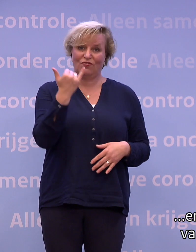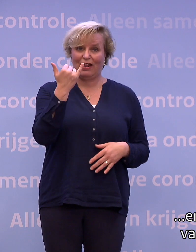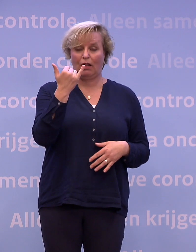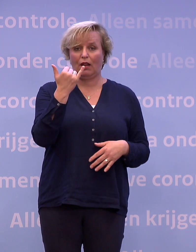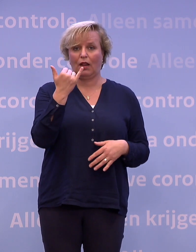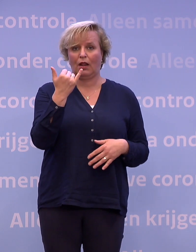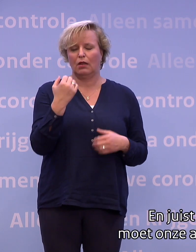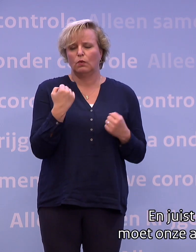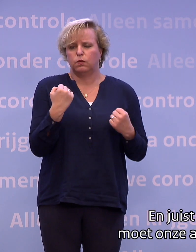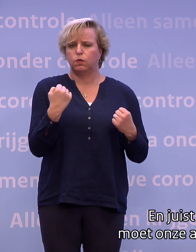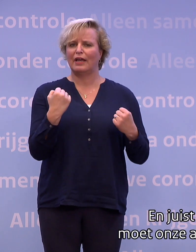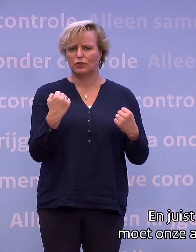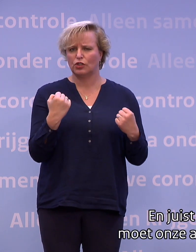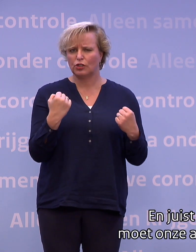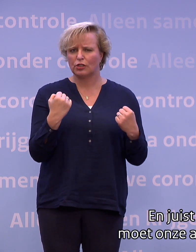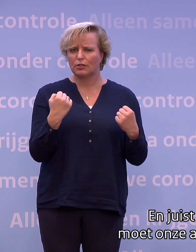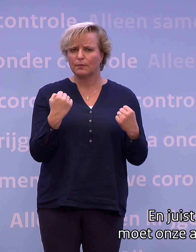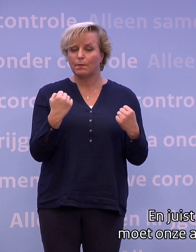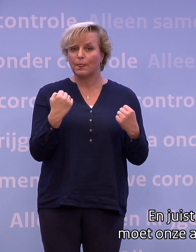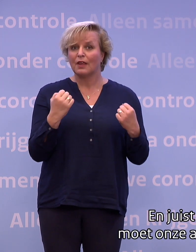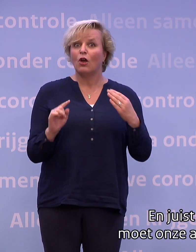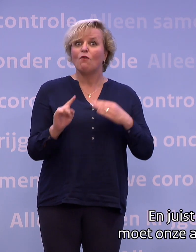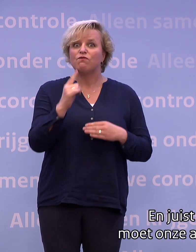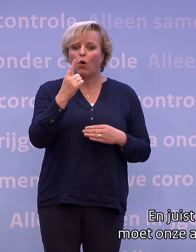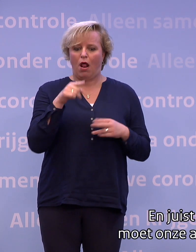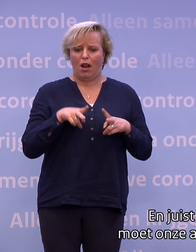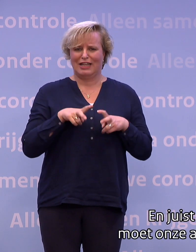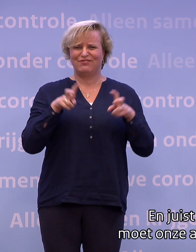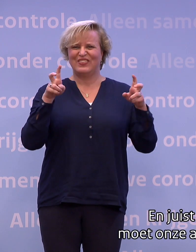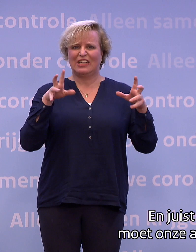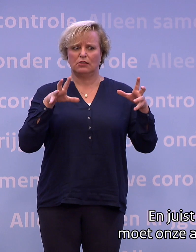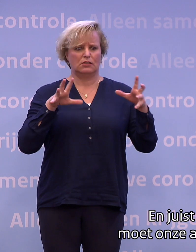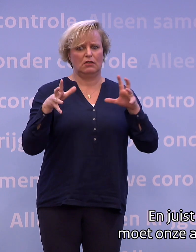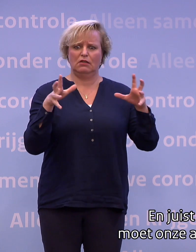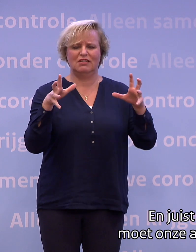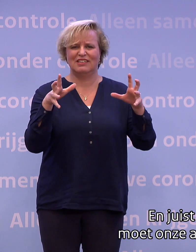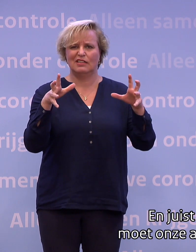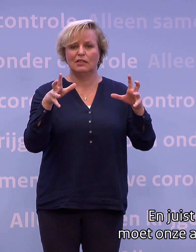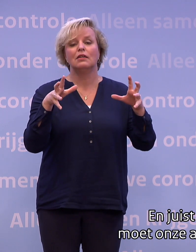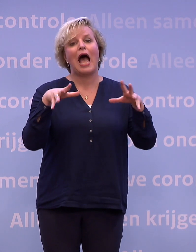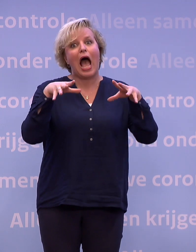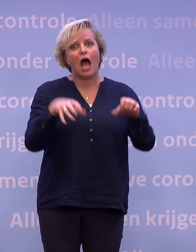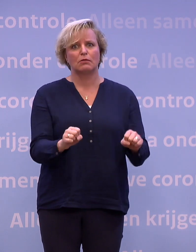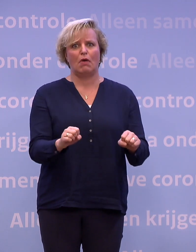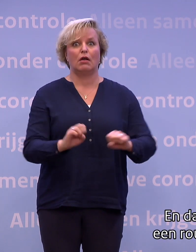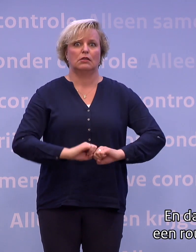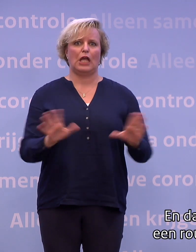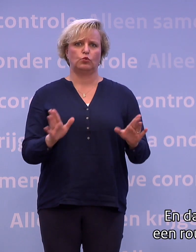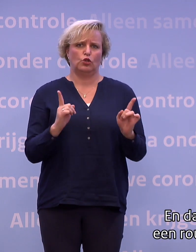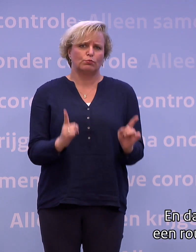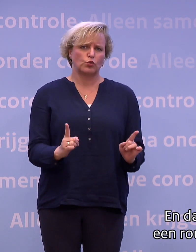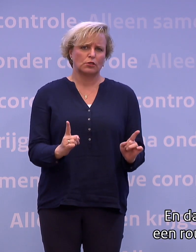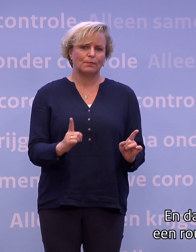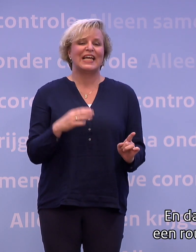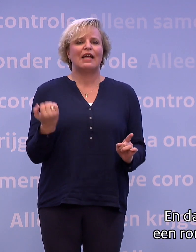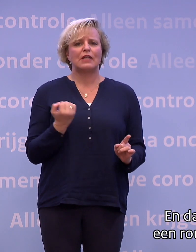allemaal. En juist met een grillig virus moet onze aanpak voorspelbaar zijn. En daarom hebben